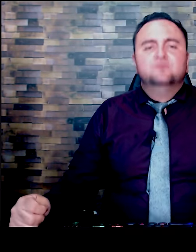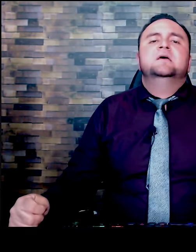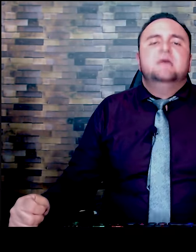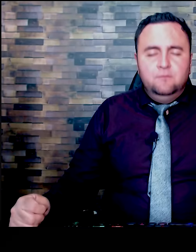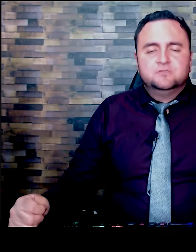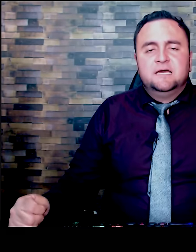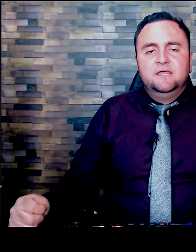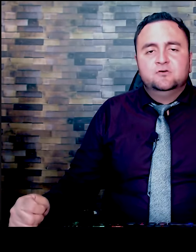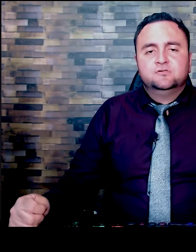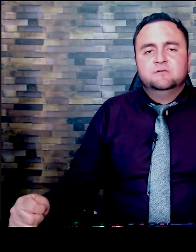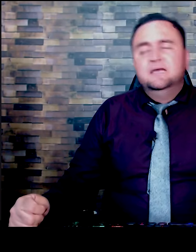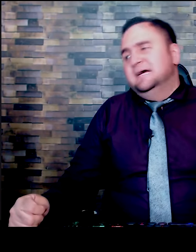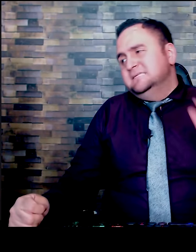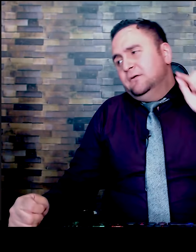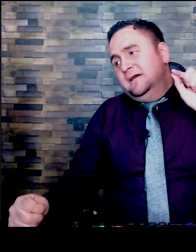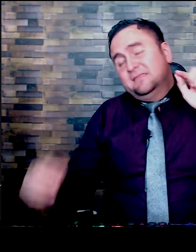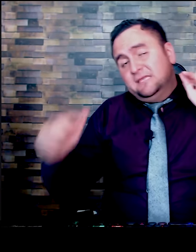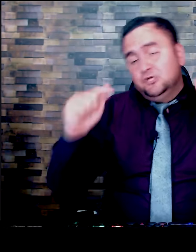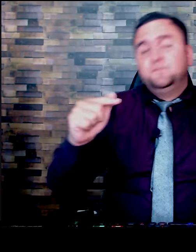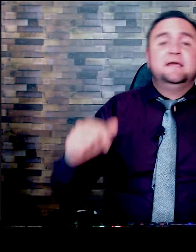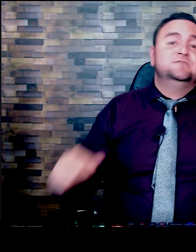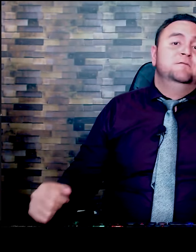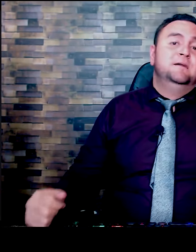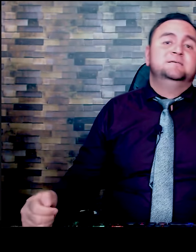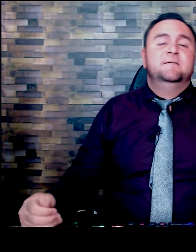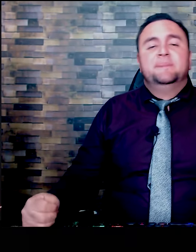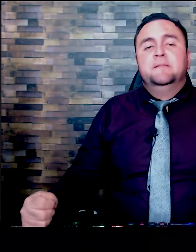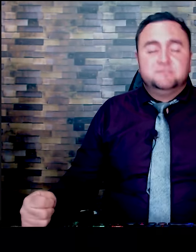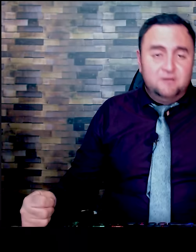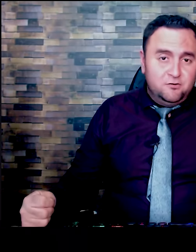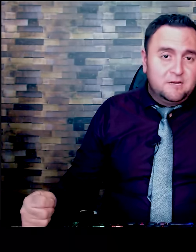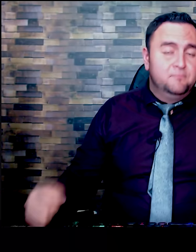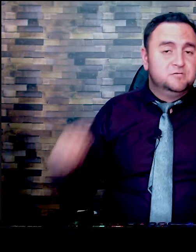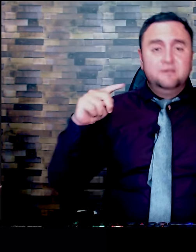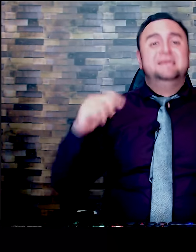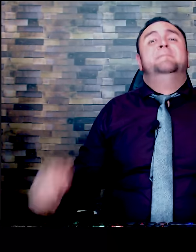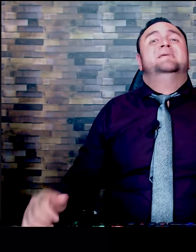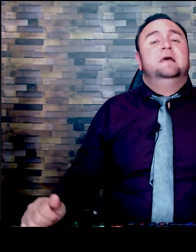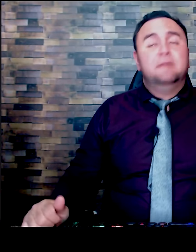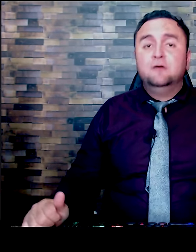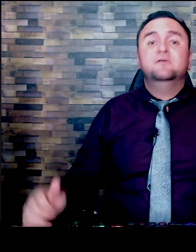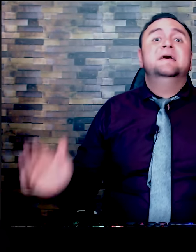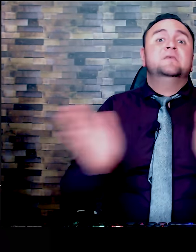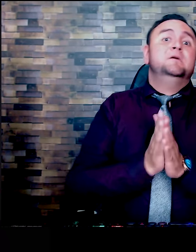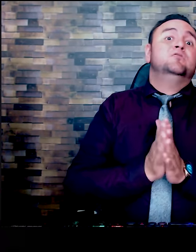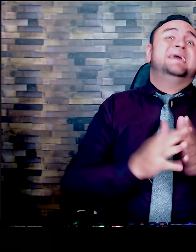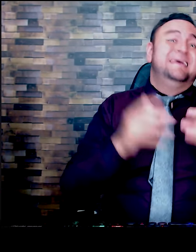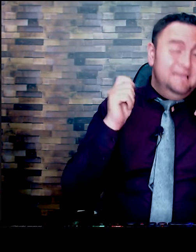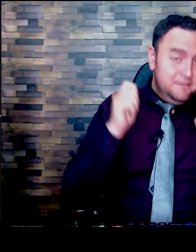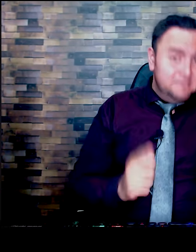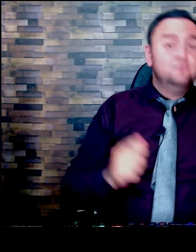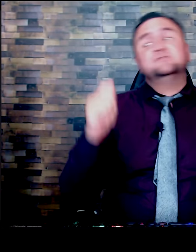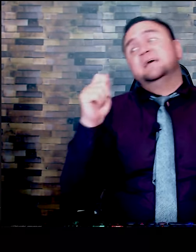acercarnos. Y buscar a Dios. Así que voy a dejarte dos predicaciones más. Del pastor Héctor Campuzano. Aquí en la parte de abajo. Te invito